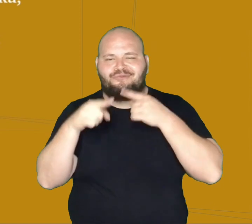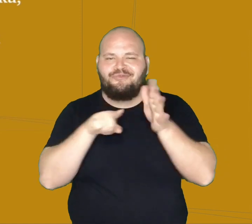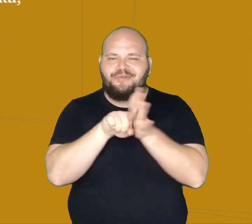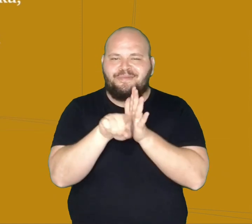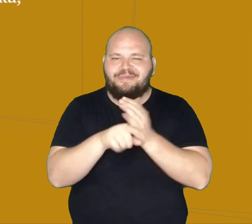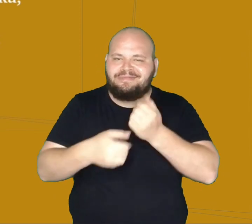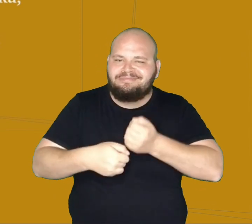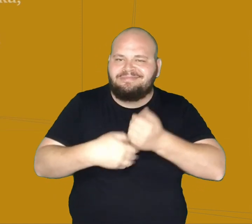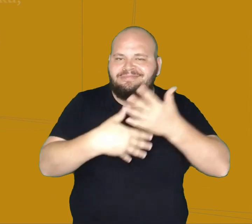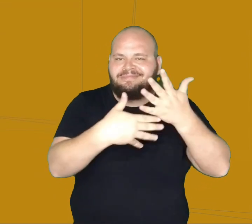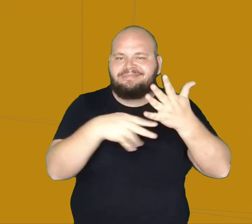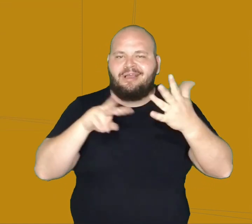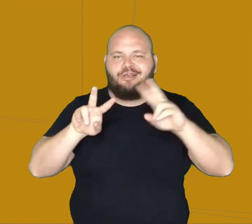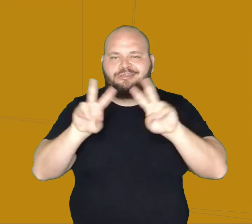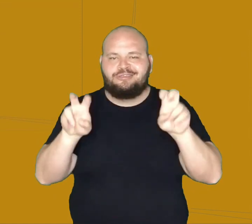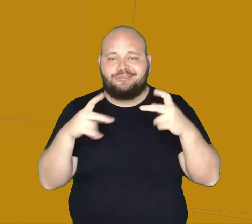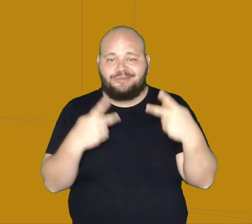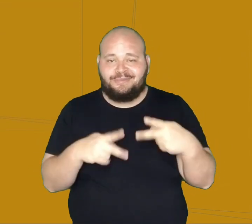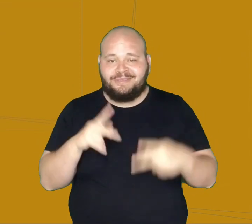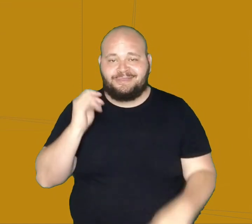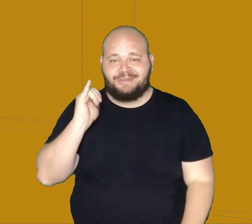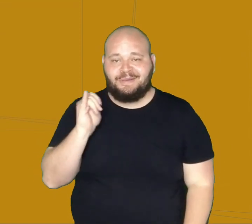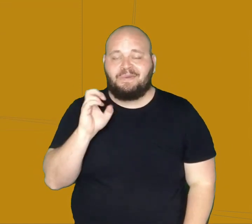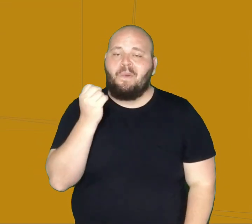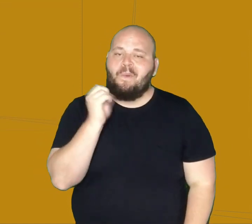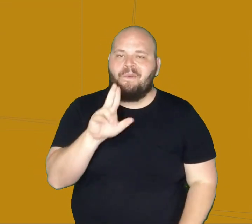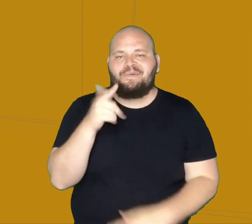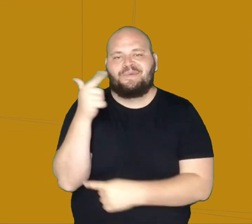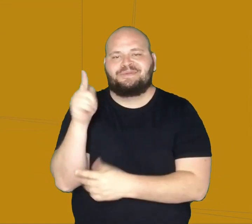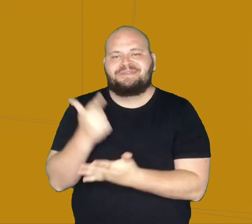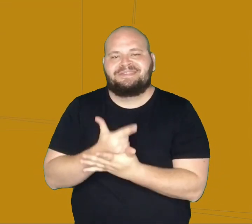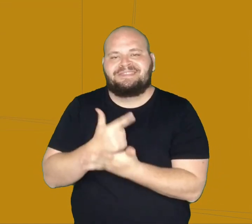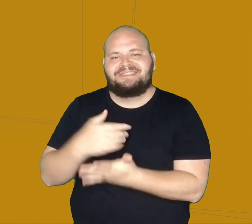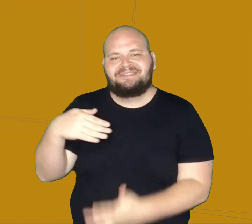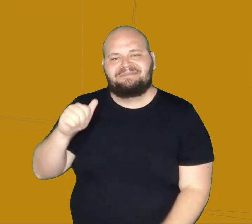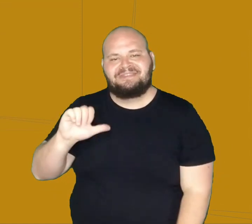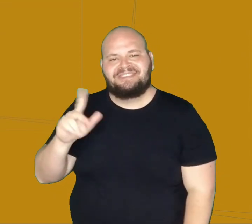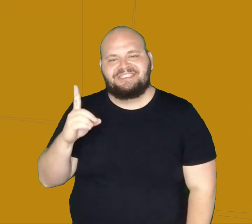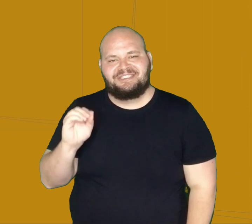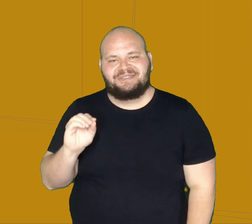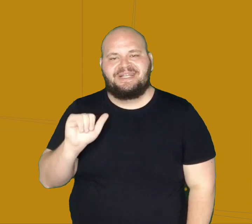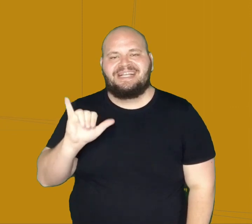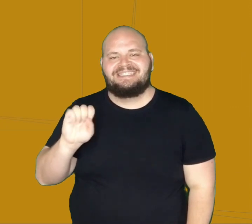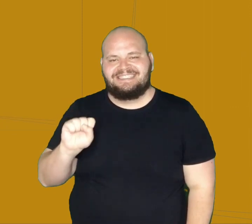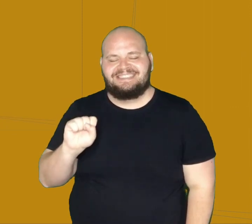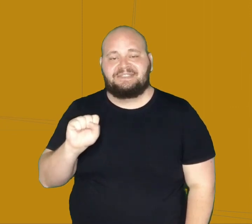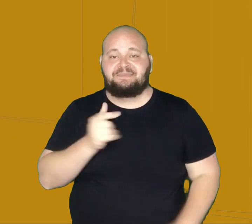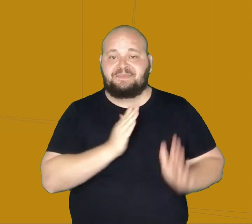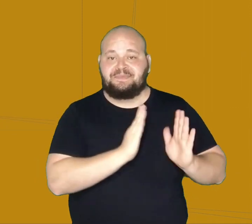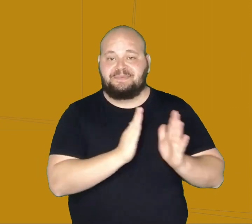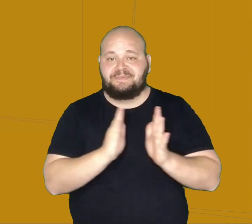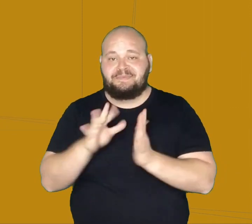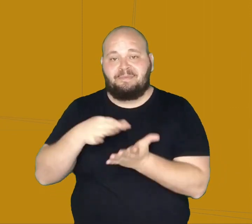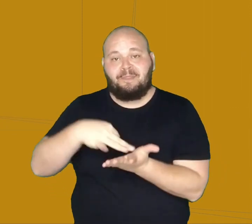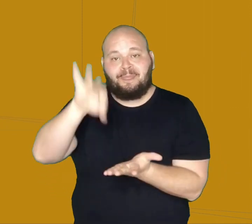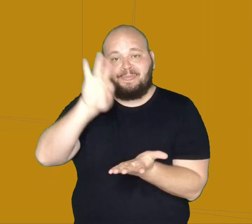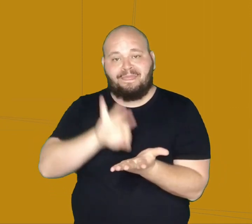e perguntas sobre esse conto ou sobre a obra do Machado de Assis. Ao final da série, sobre papéis